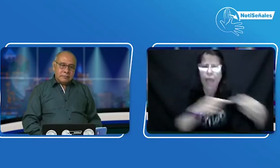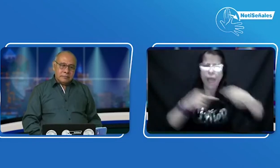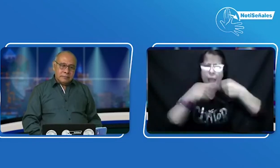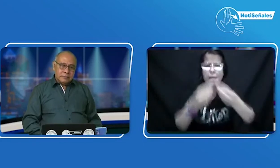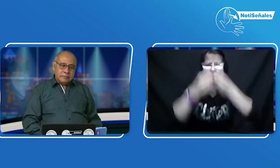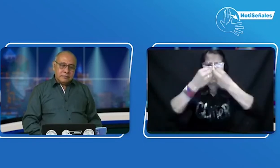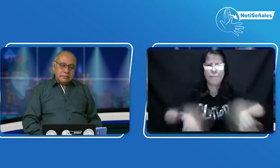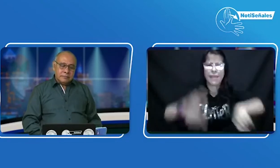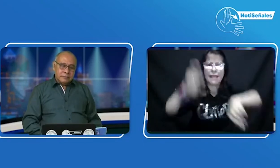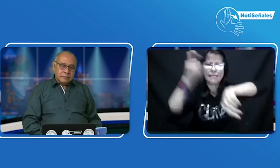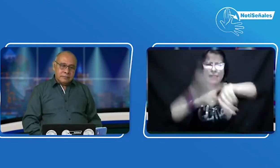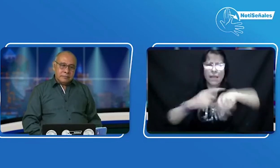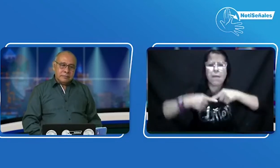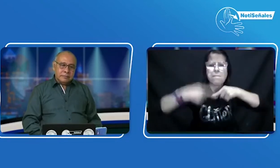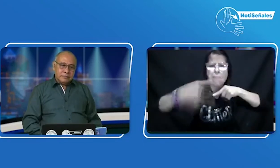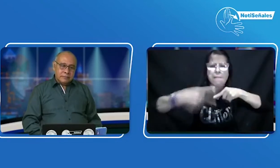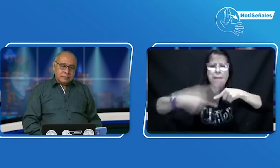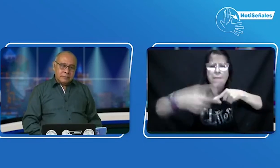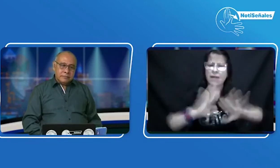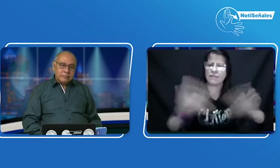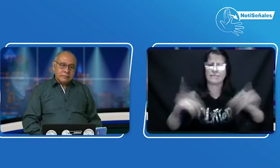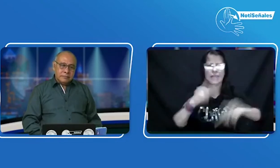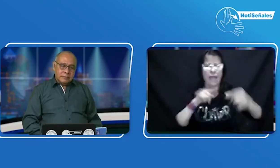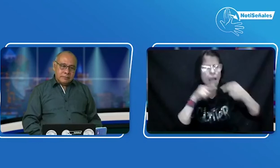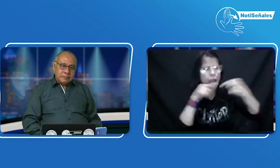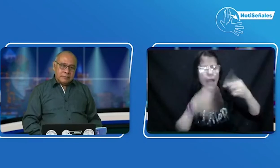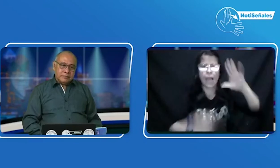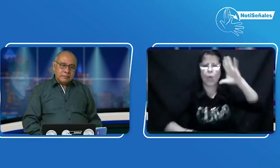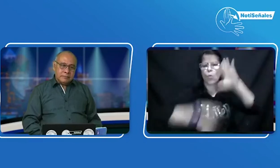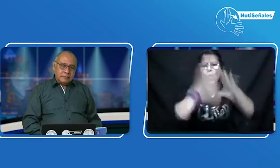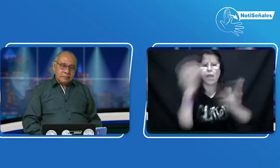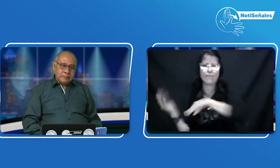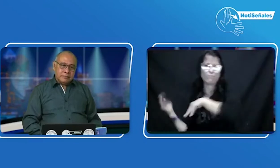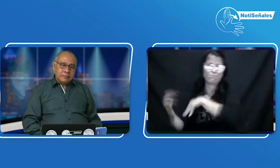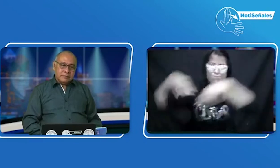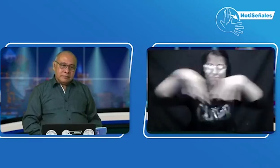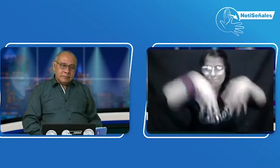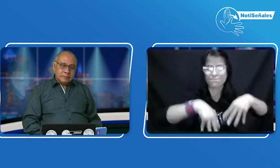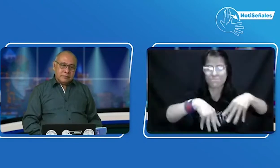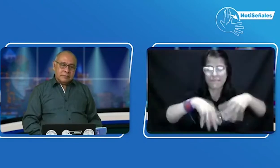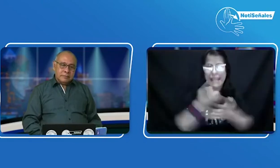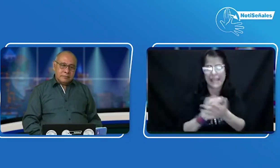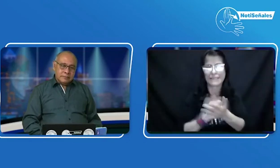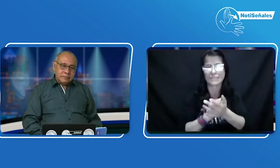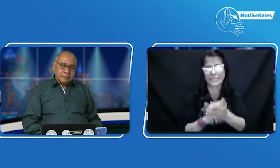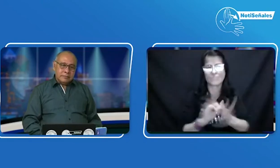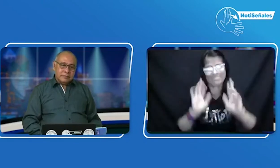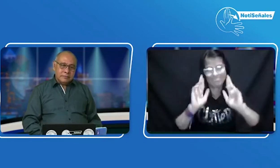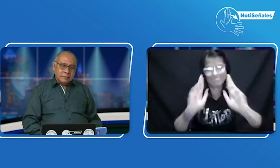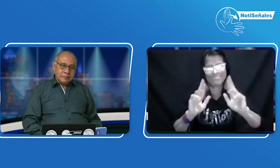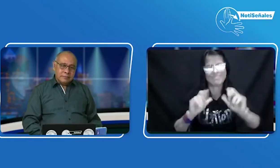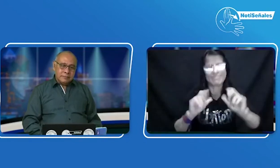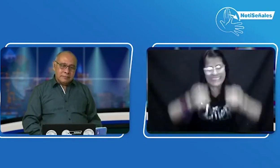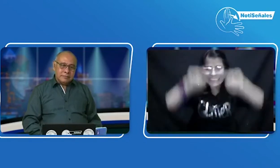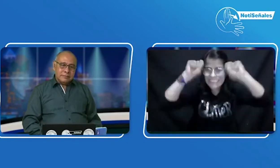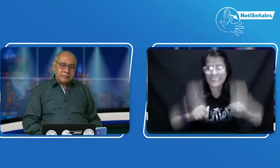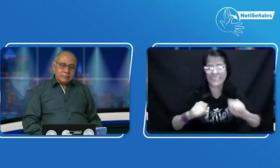plantón. Hemos entrado en diferentes discusiones que ha dilatado el proceso y entonces pues si no se diera, obviamente